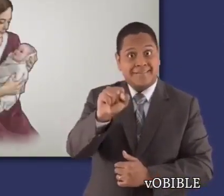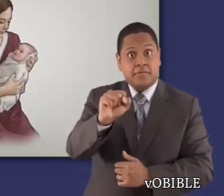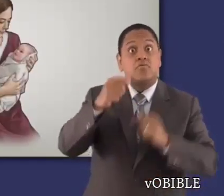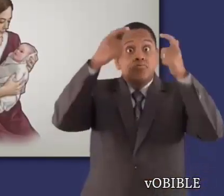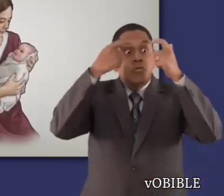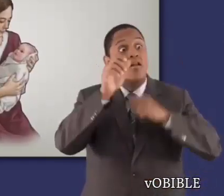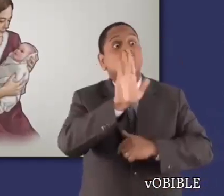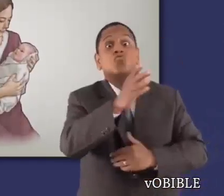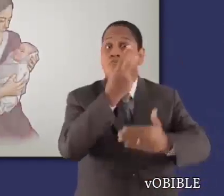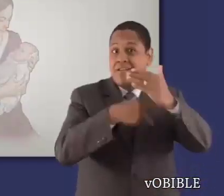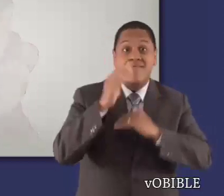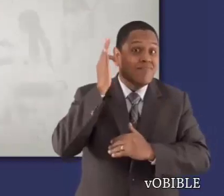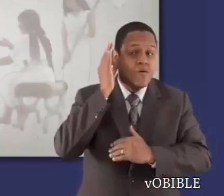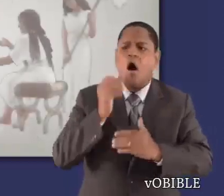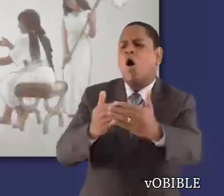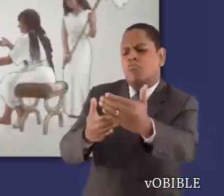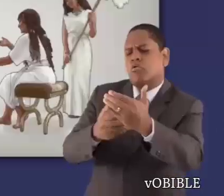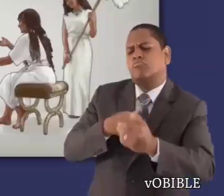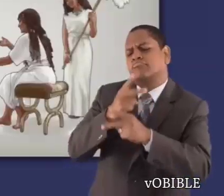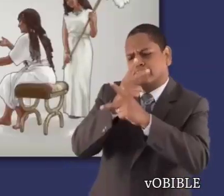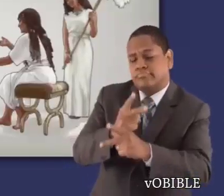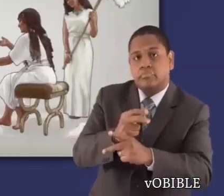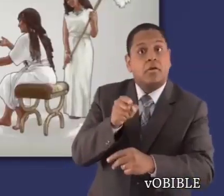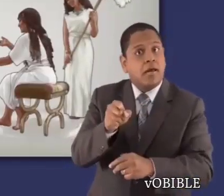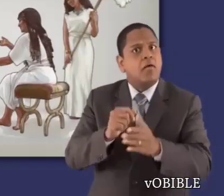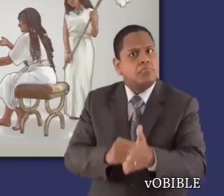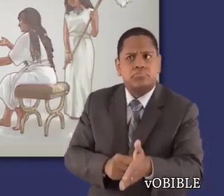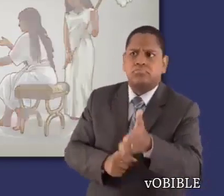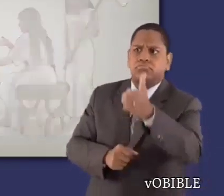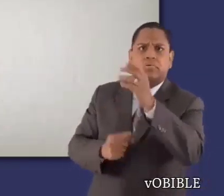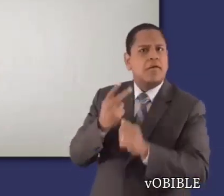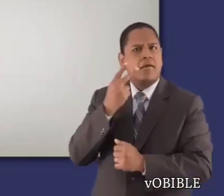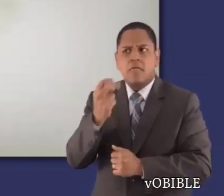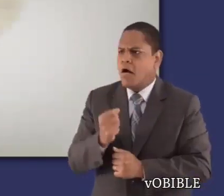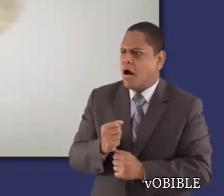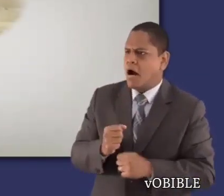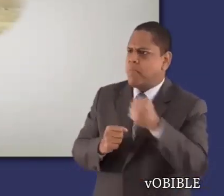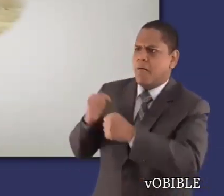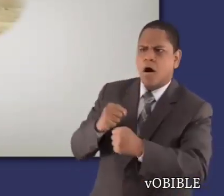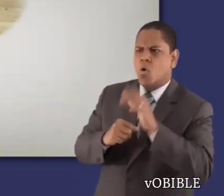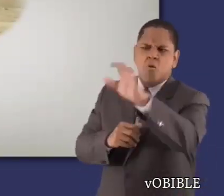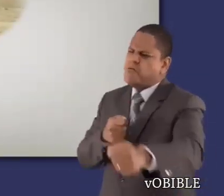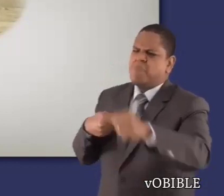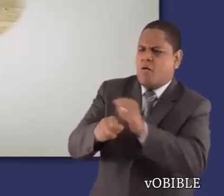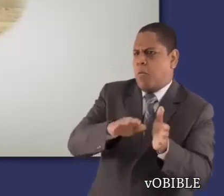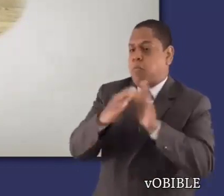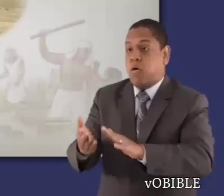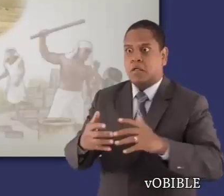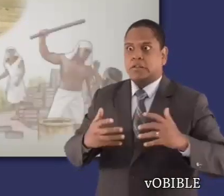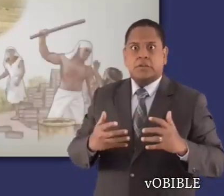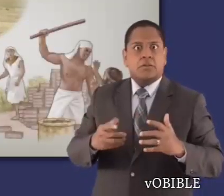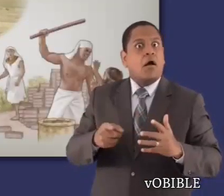del nacimiento de Moisés y cuentan que la hija del faraón lo adoptó y que, ya de adulto, Moisés huyó a la tierra de Madian